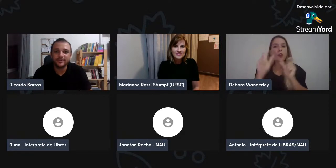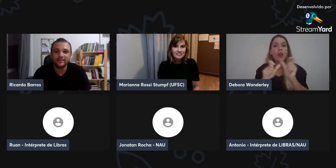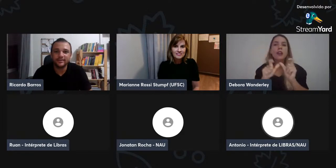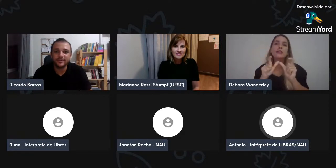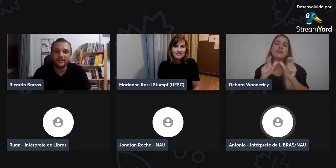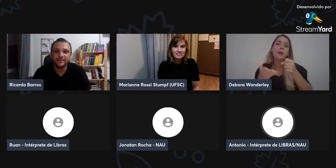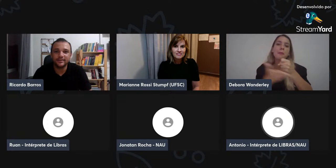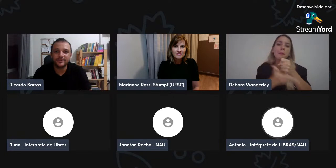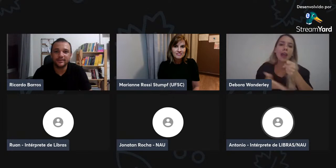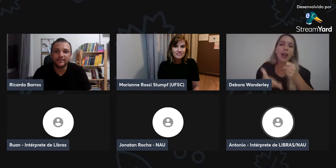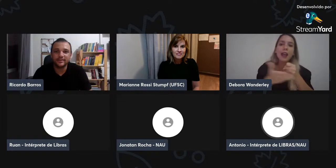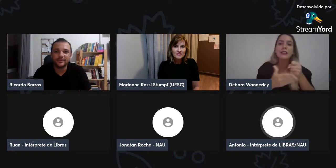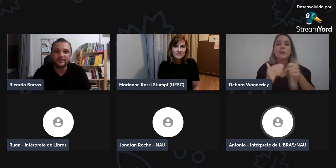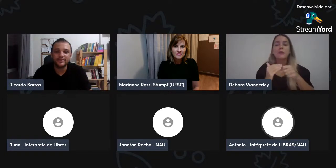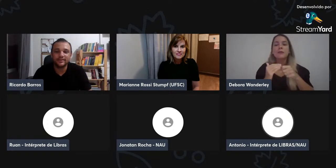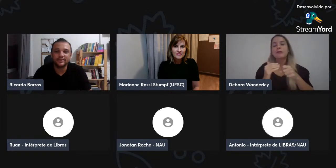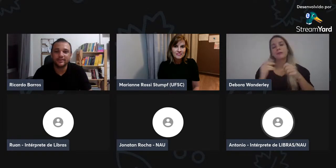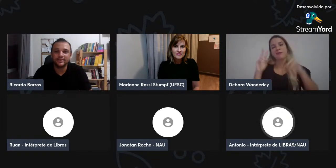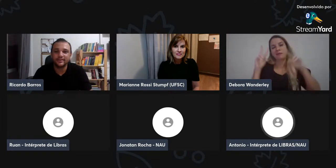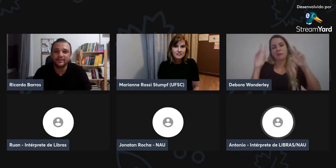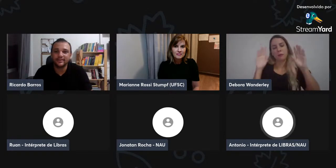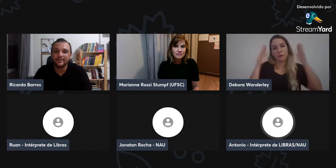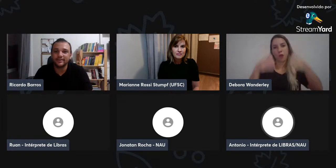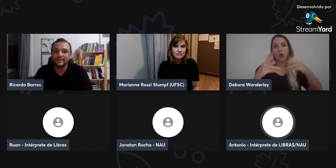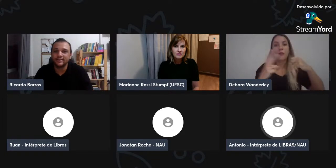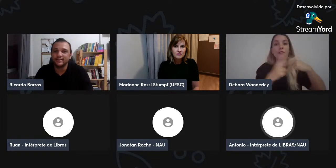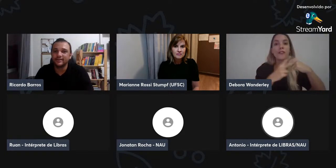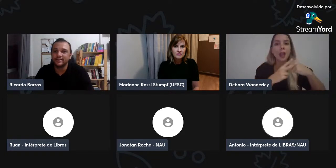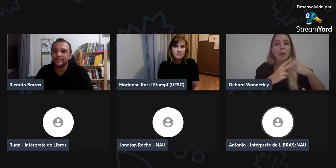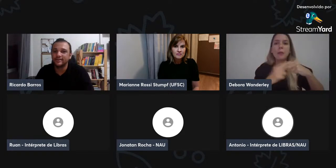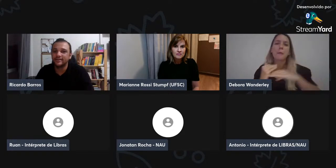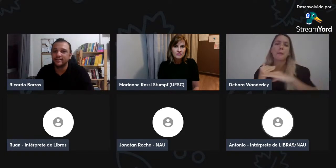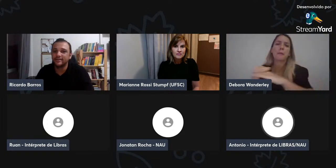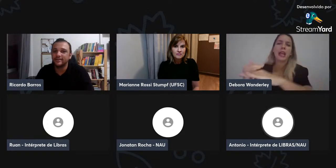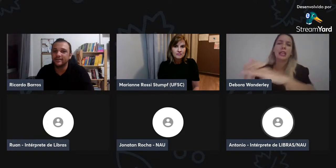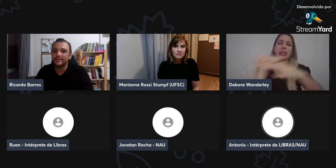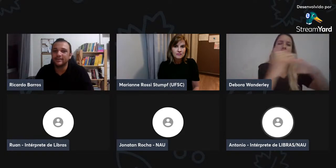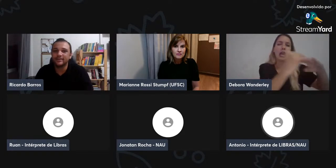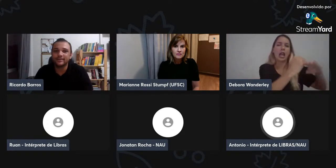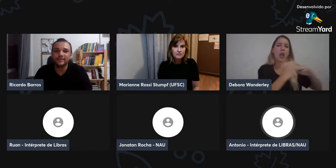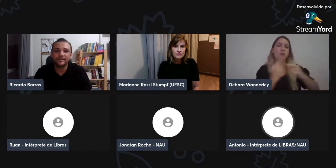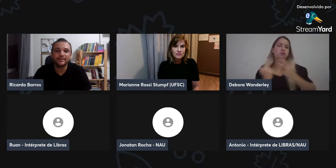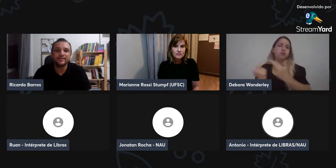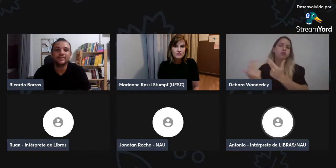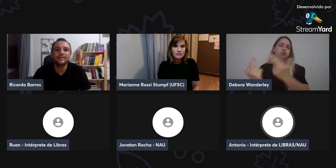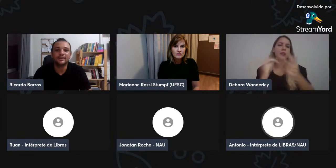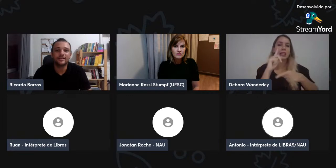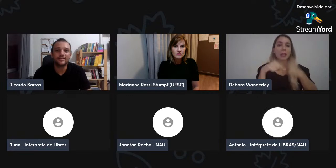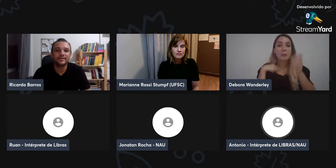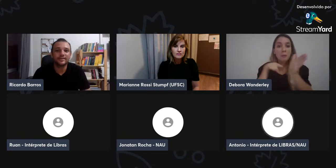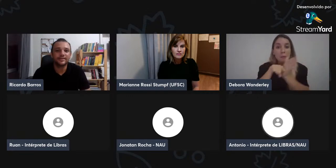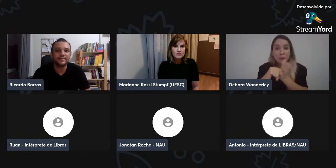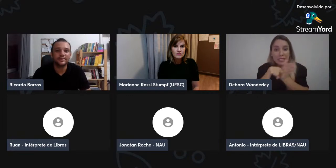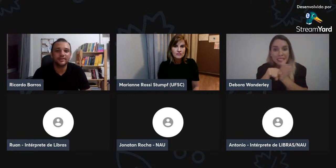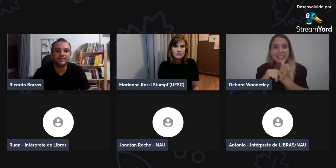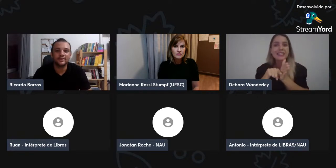lá, porque eu pensava que as palavras só tinham a base, com foco no verbo, tudo mais.